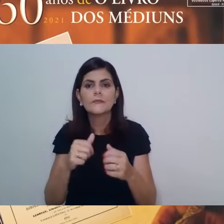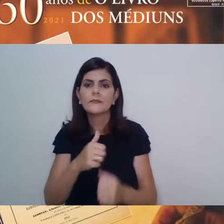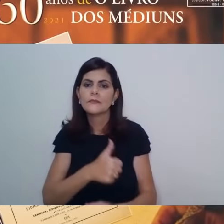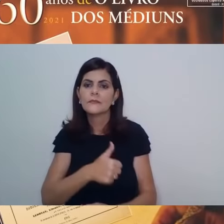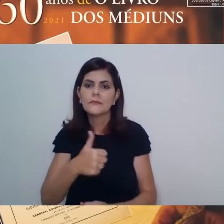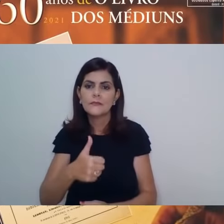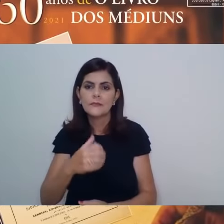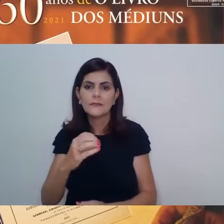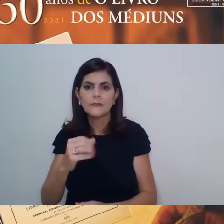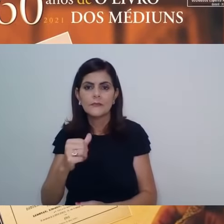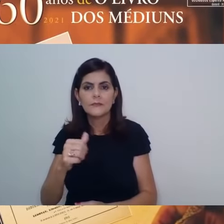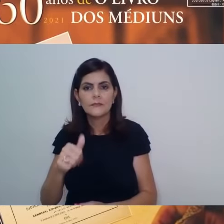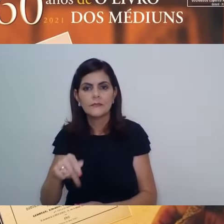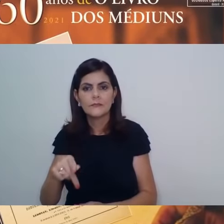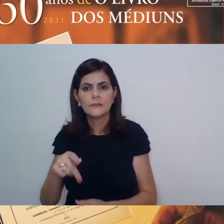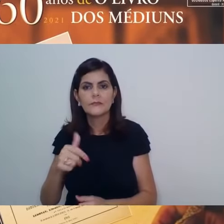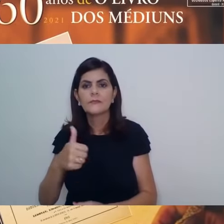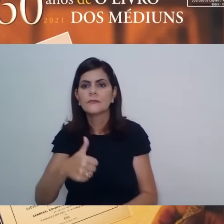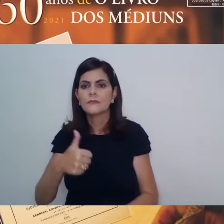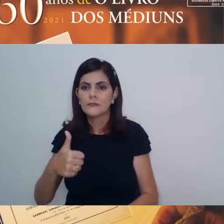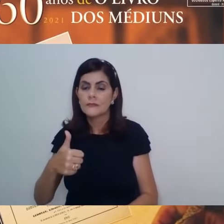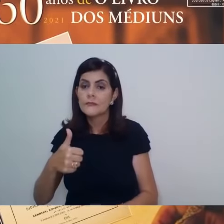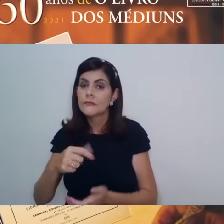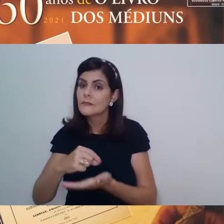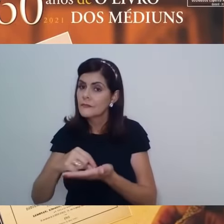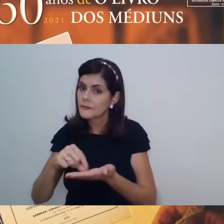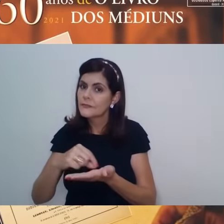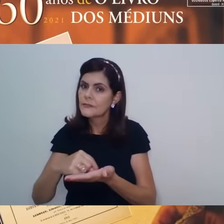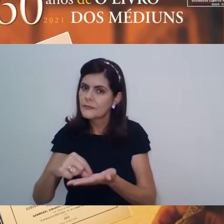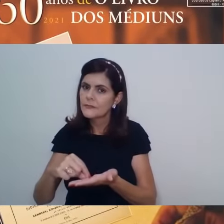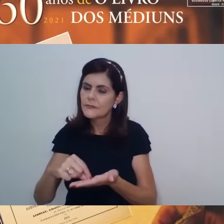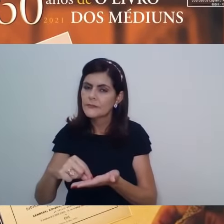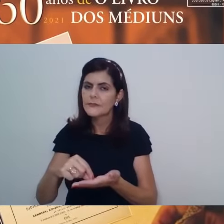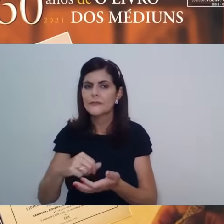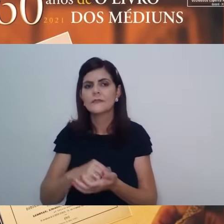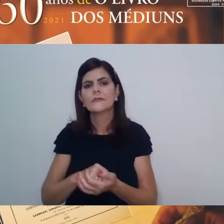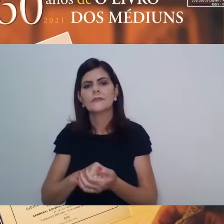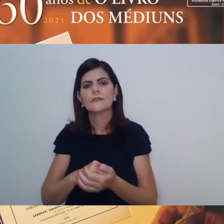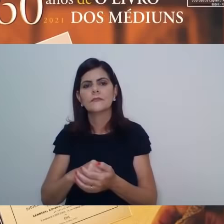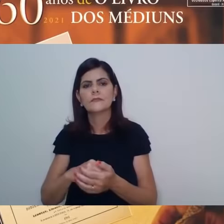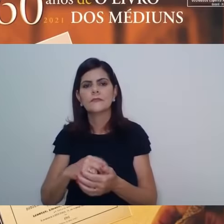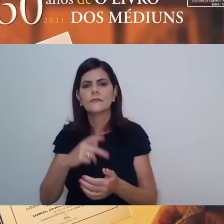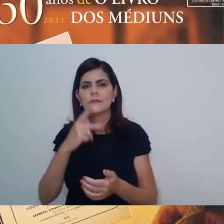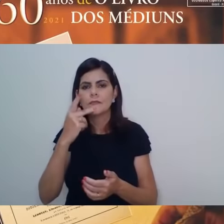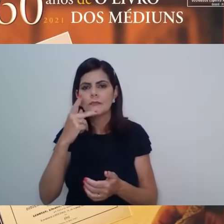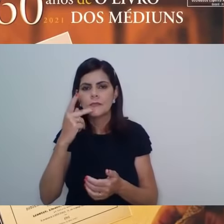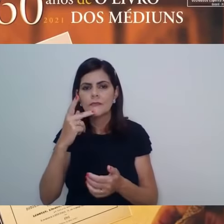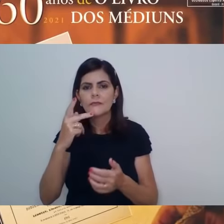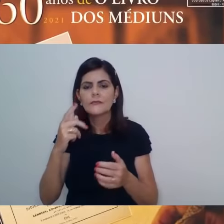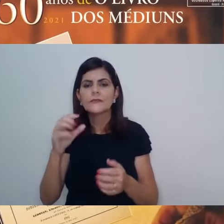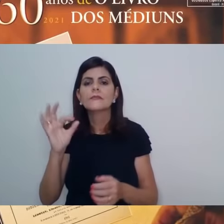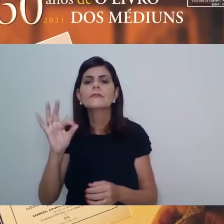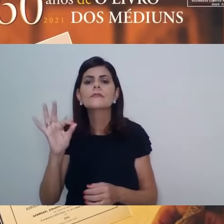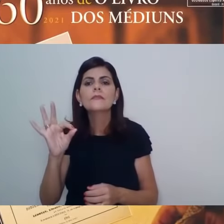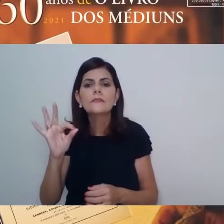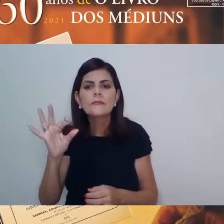item de número 3, ele descreve para nós, de uma maneira geral, quem são os médiuns?